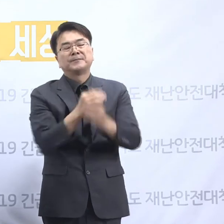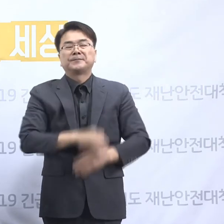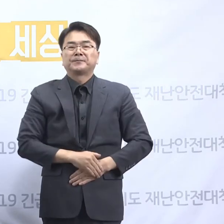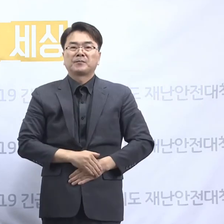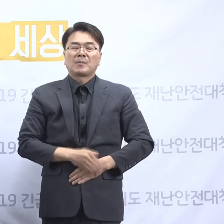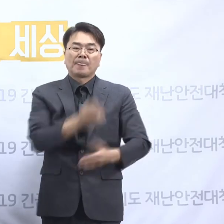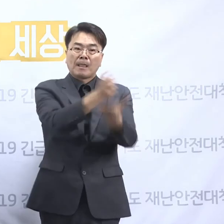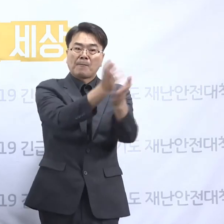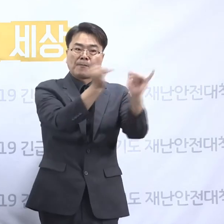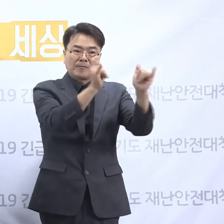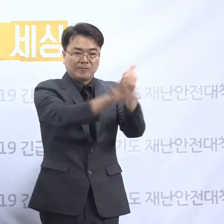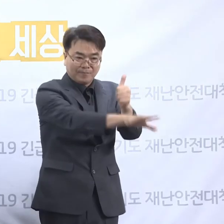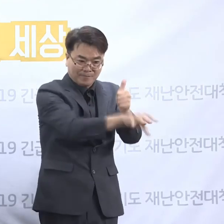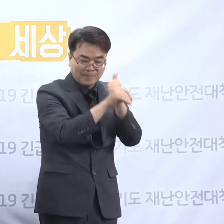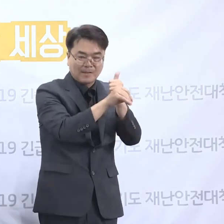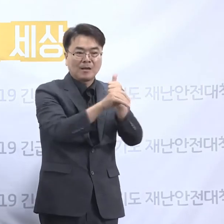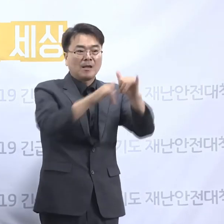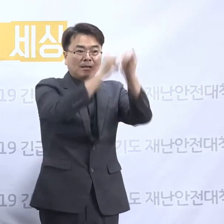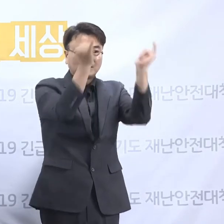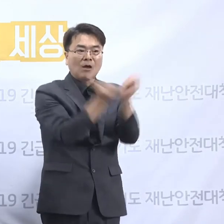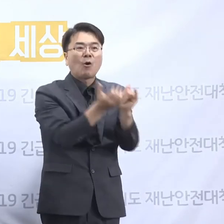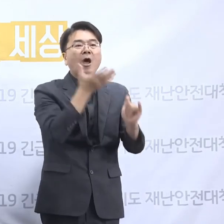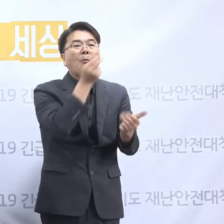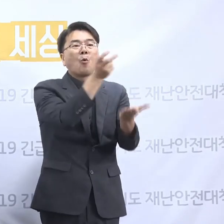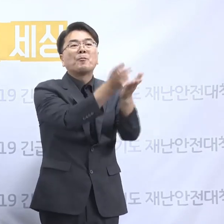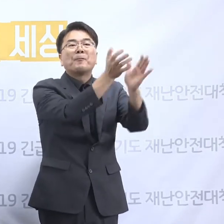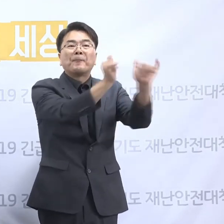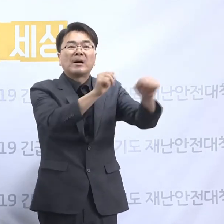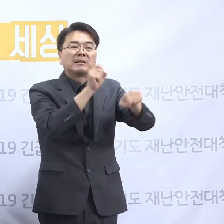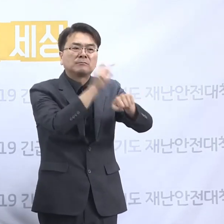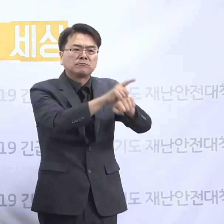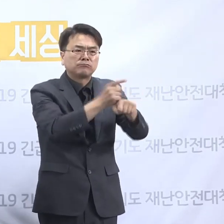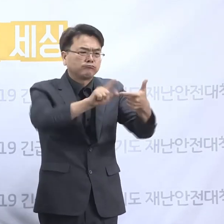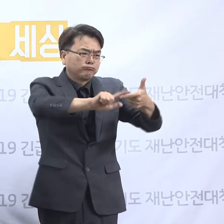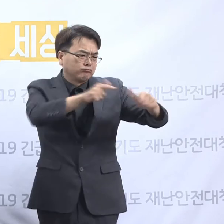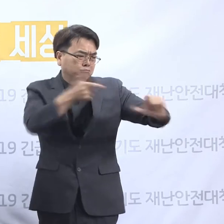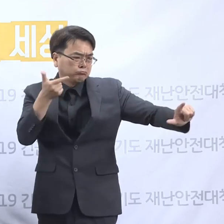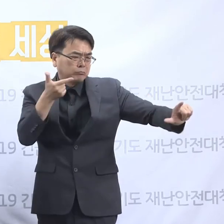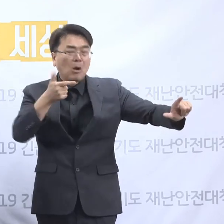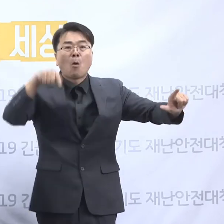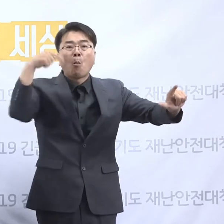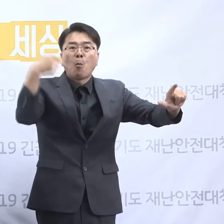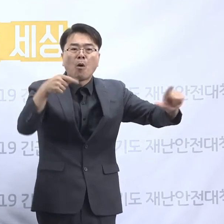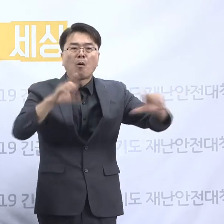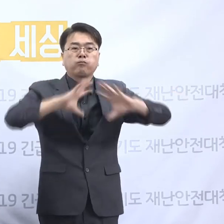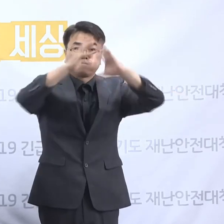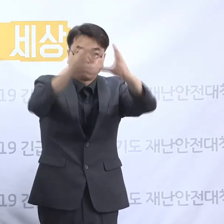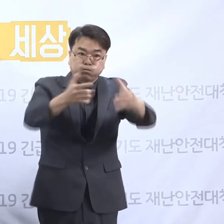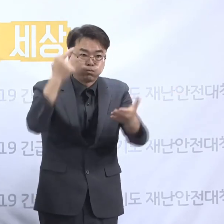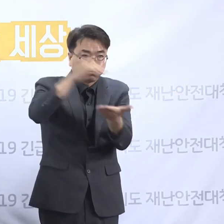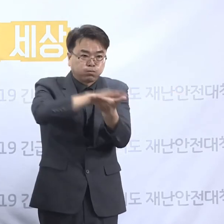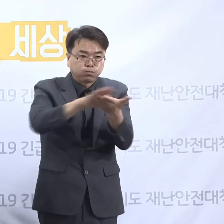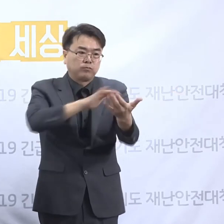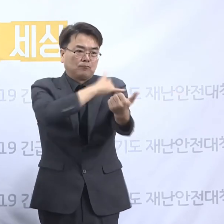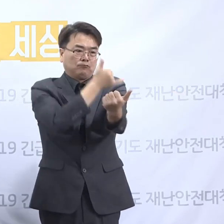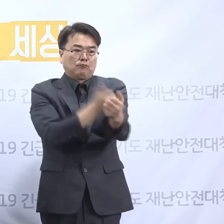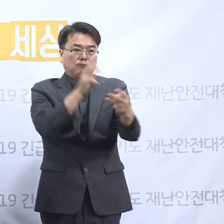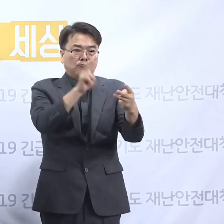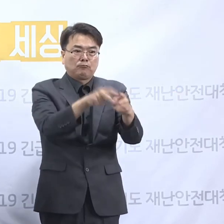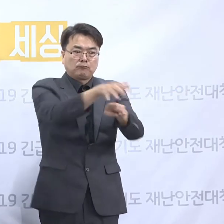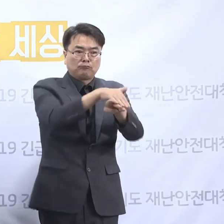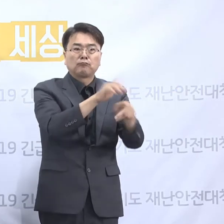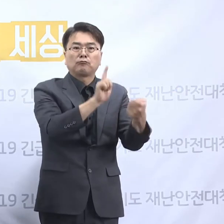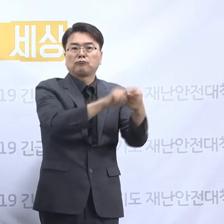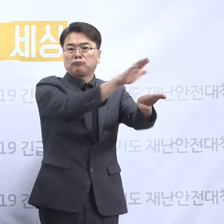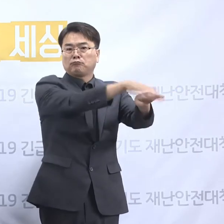또 법인 산하에는 사회복지법인의 성격상 어울리지 않는 국제평화인권센터라는 조직을 두고